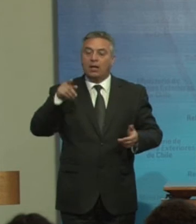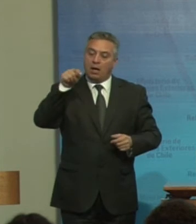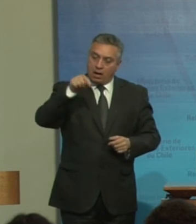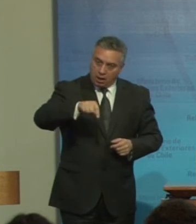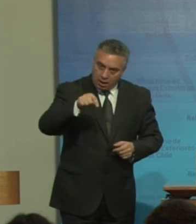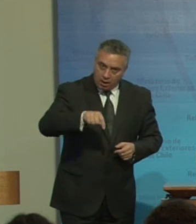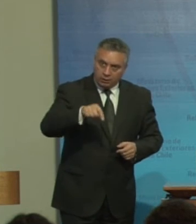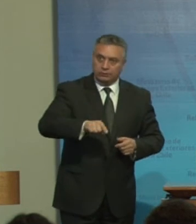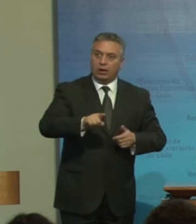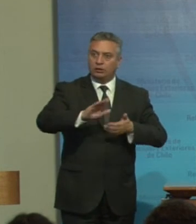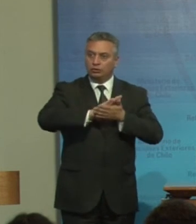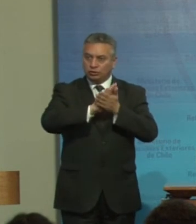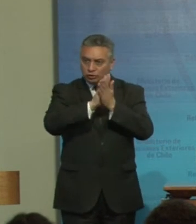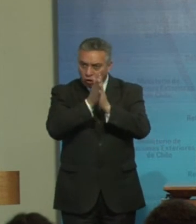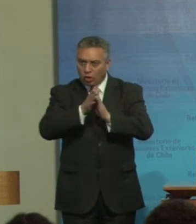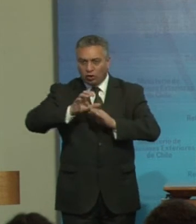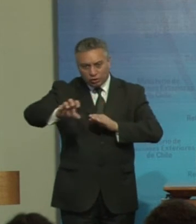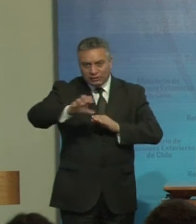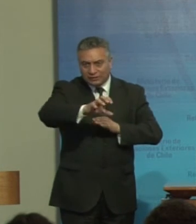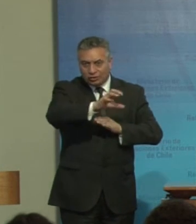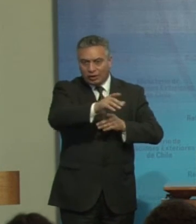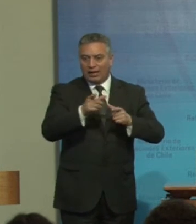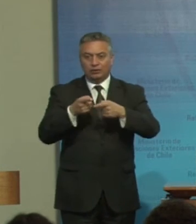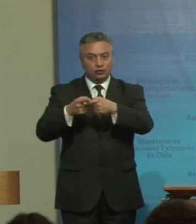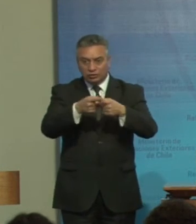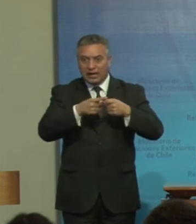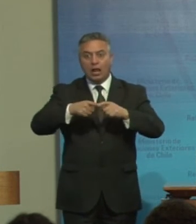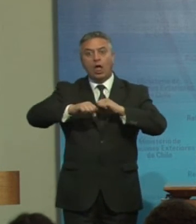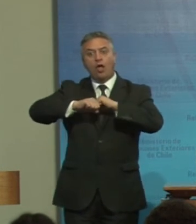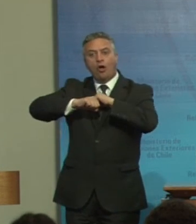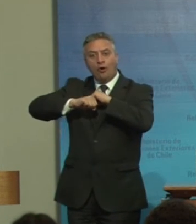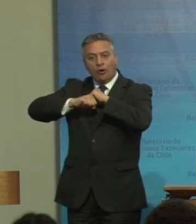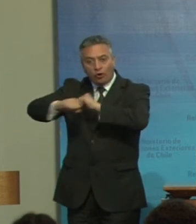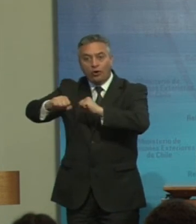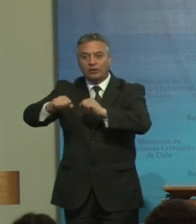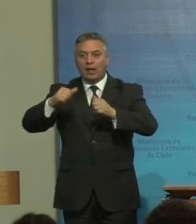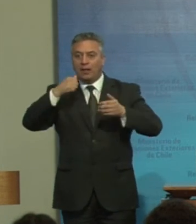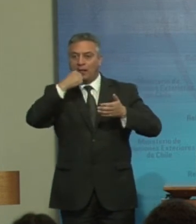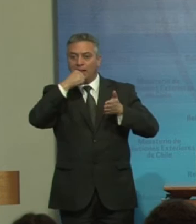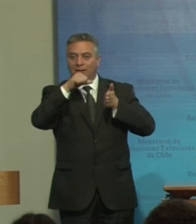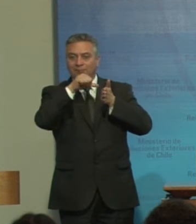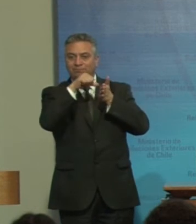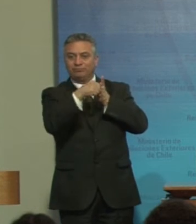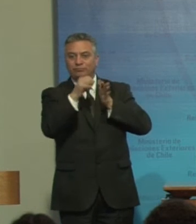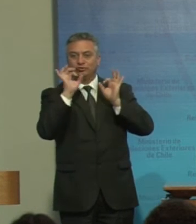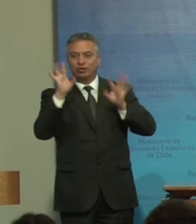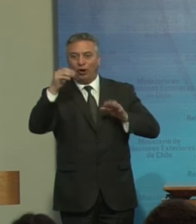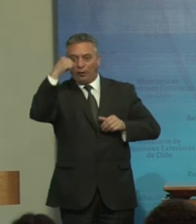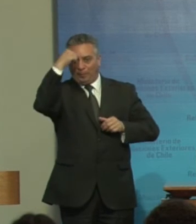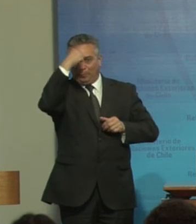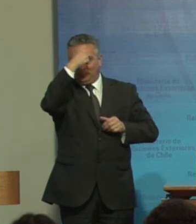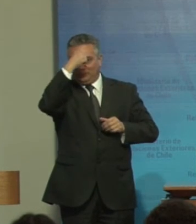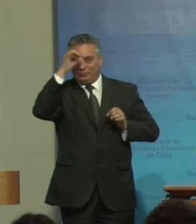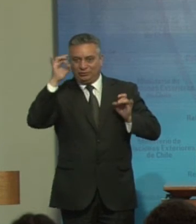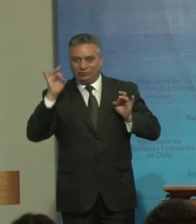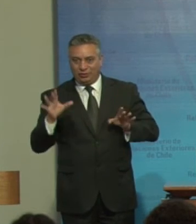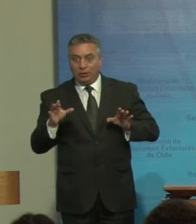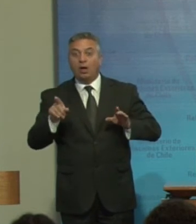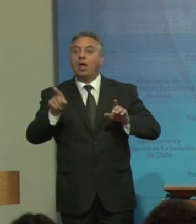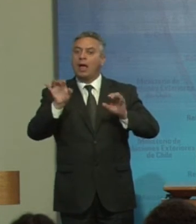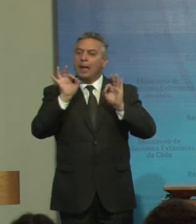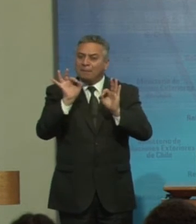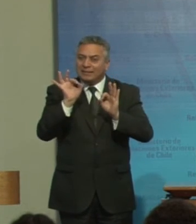sectores De la sociedad Luchando Contra los Estereotipos Especialmente En los medios De comunicación Y de educación